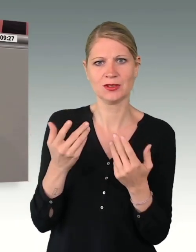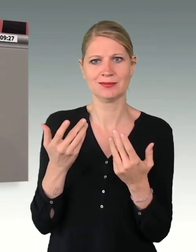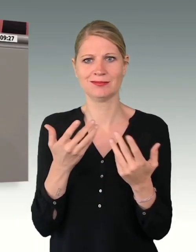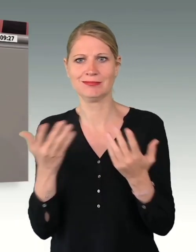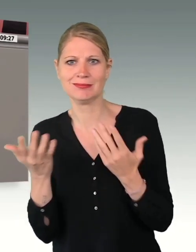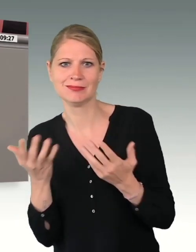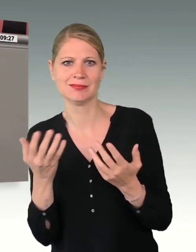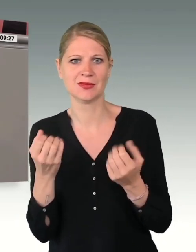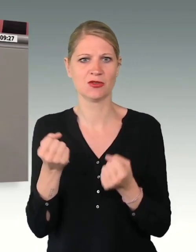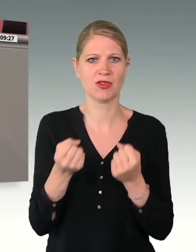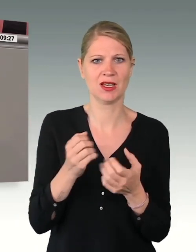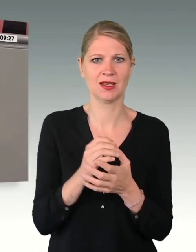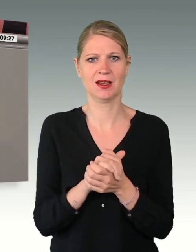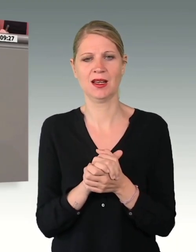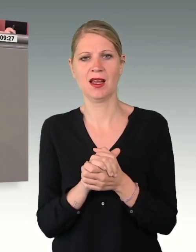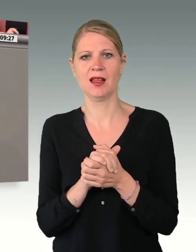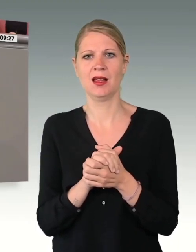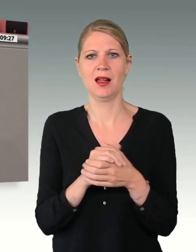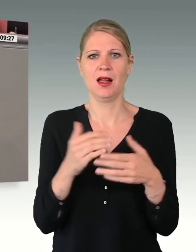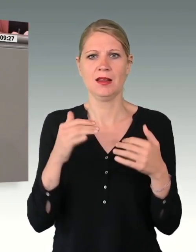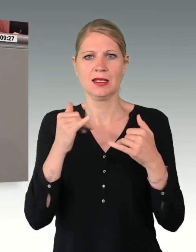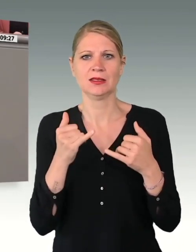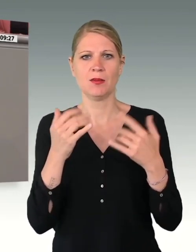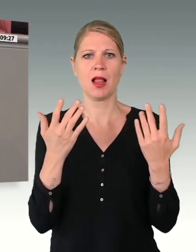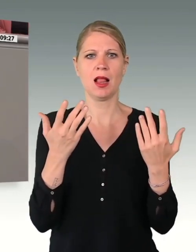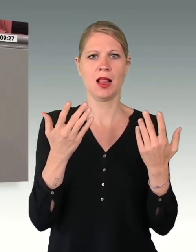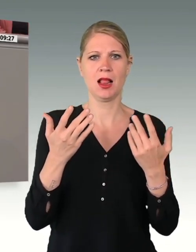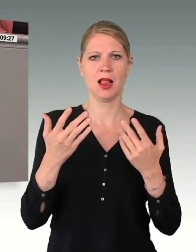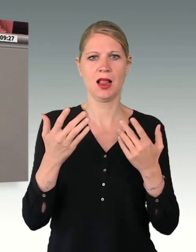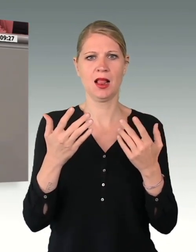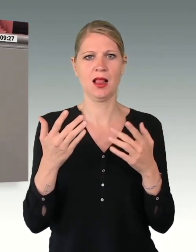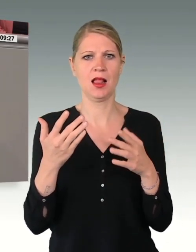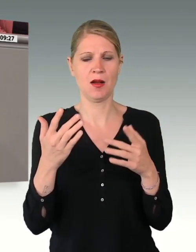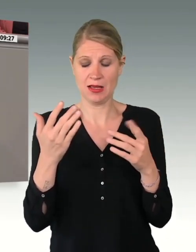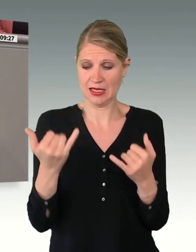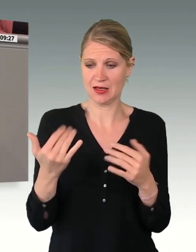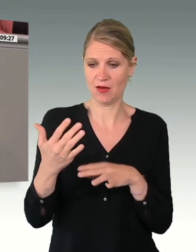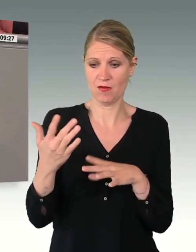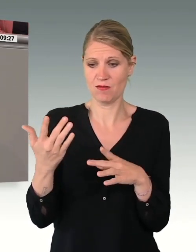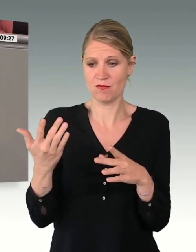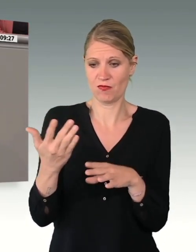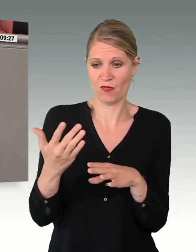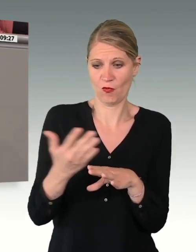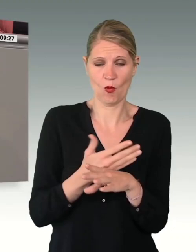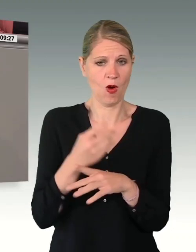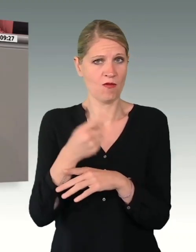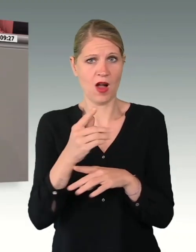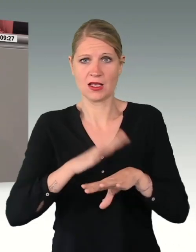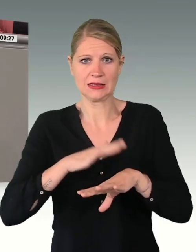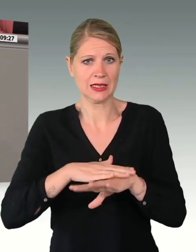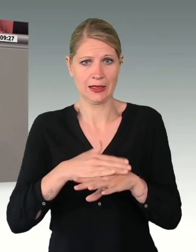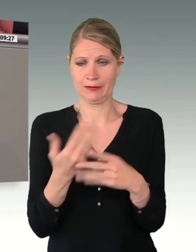Verlegung von Tausenden Soldaten auf unbestimmte Zeit mit sehr kurzer Vorwarnzeit. Die Betreuungs und